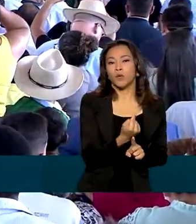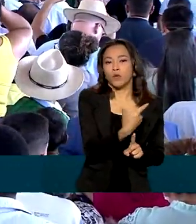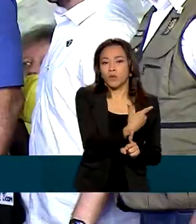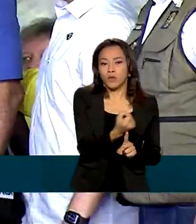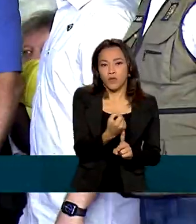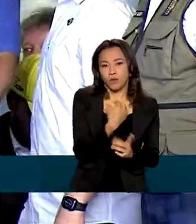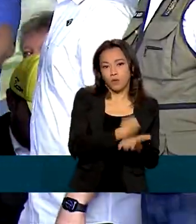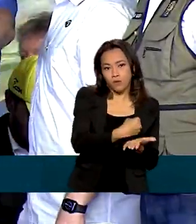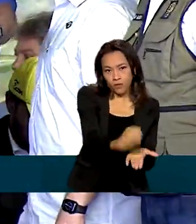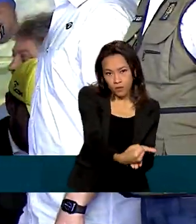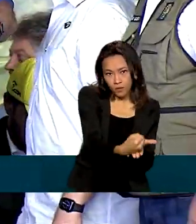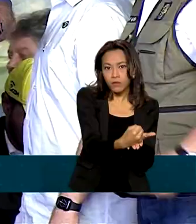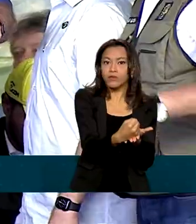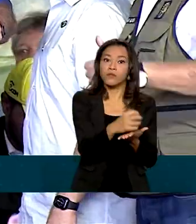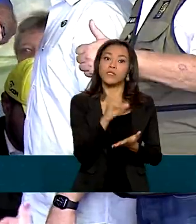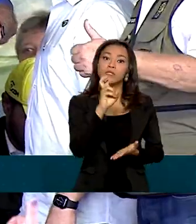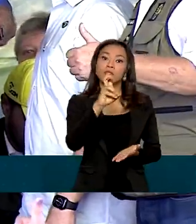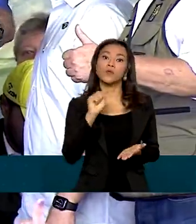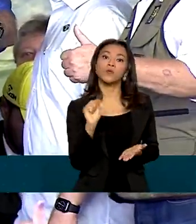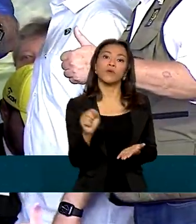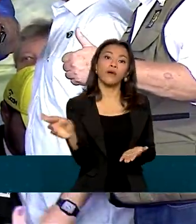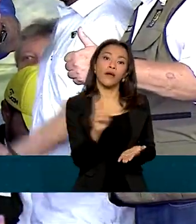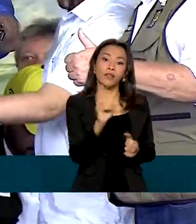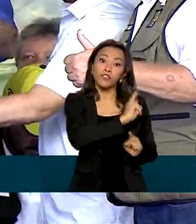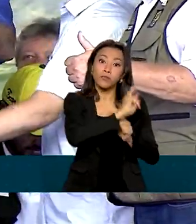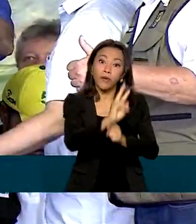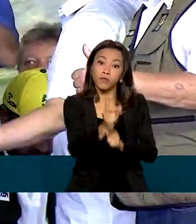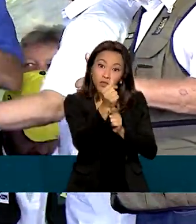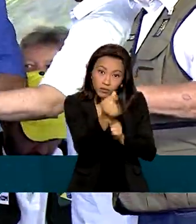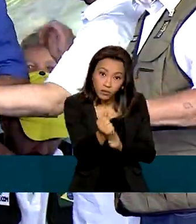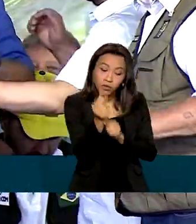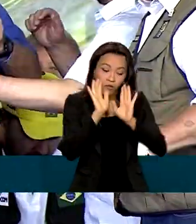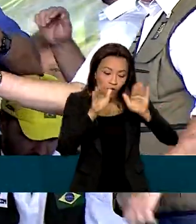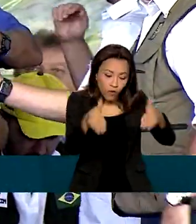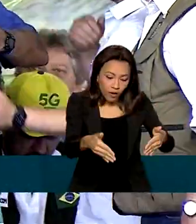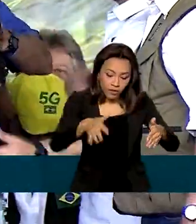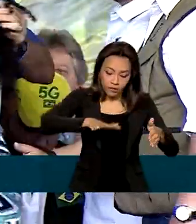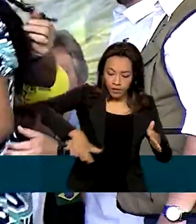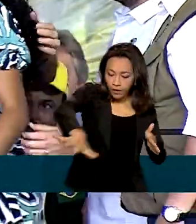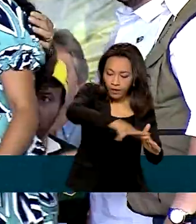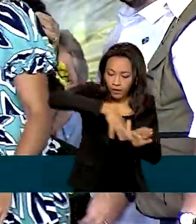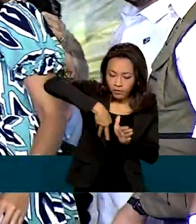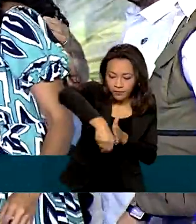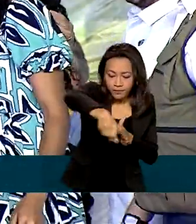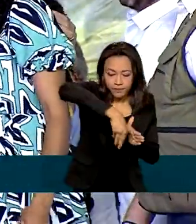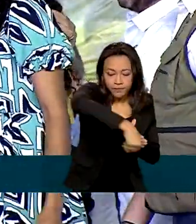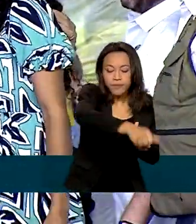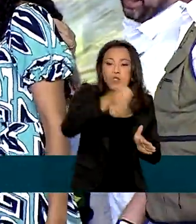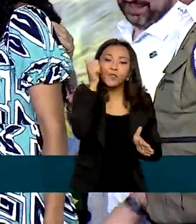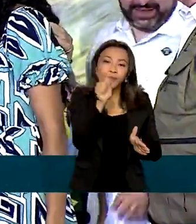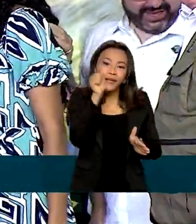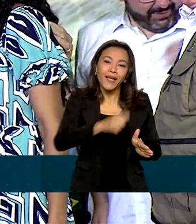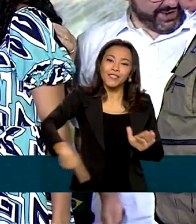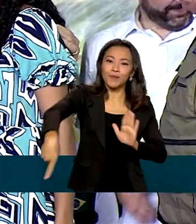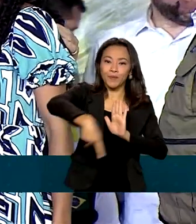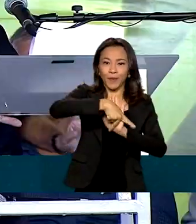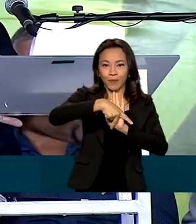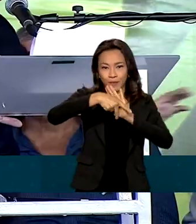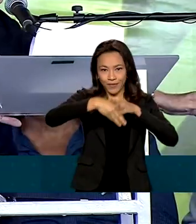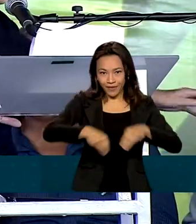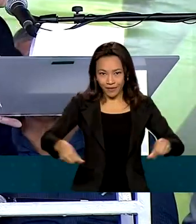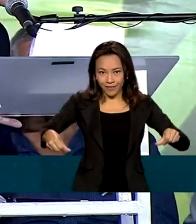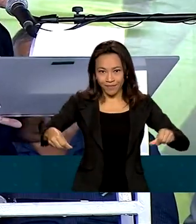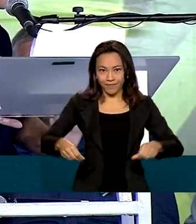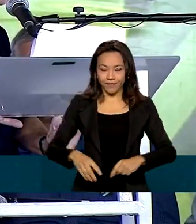de crédito de 5 mil reais, voltados para projetos produtivos de mulheres titulares de lotes.